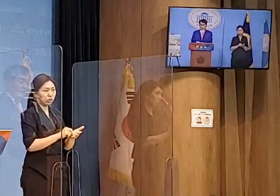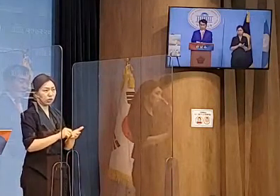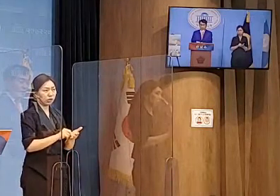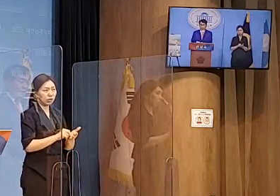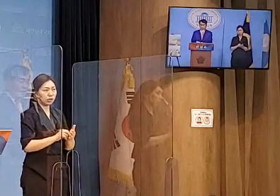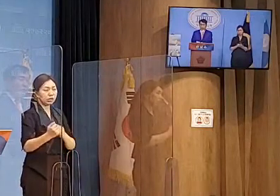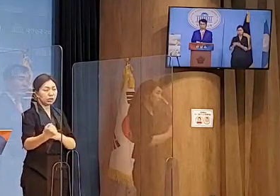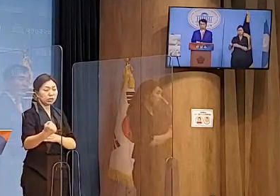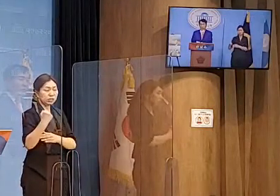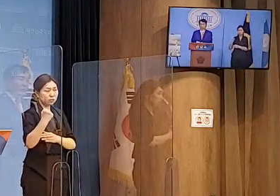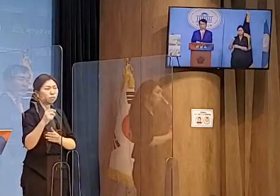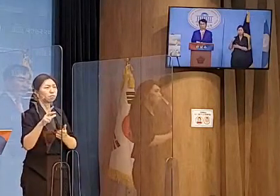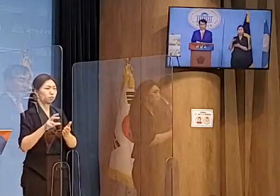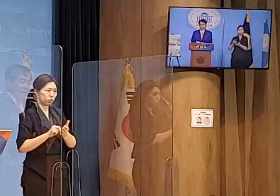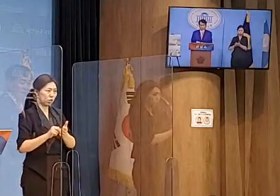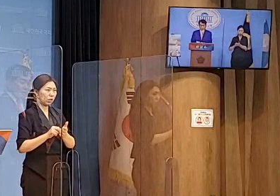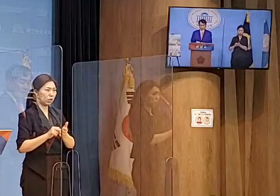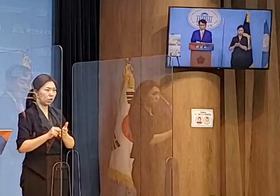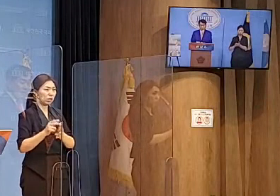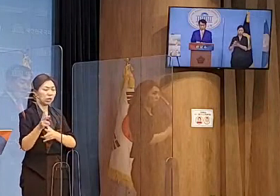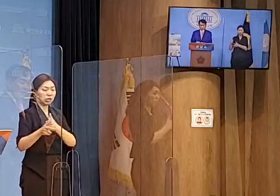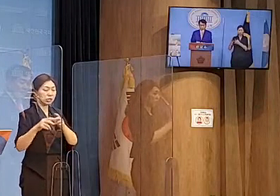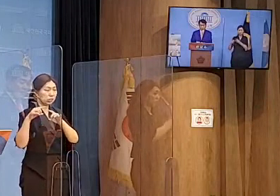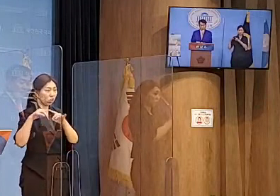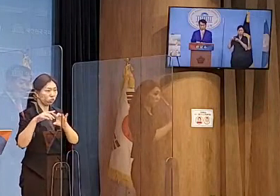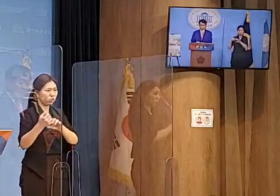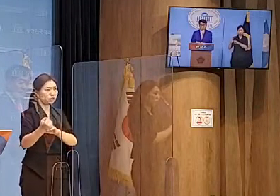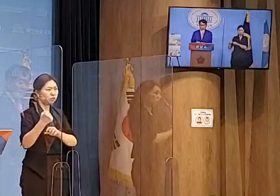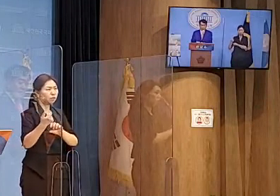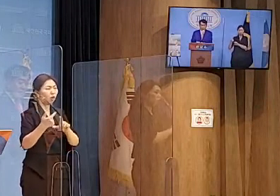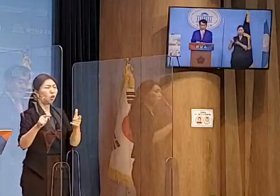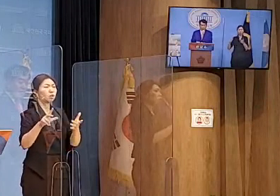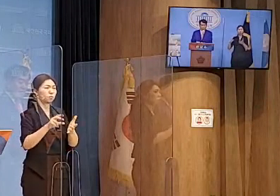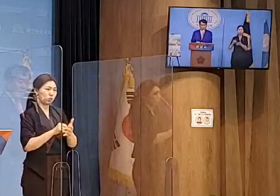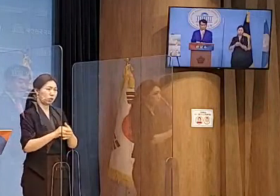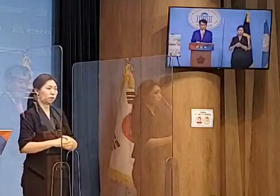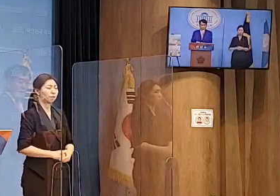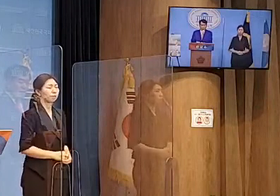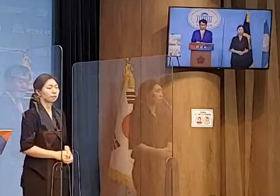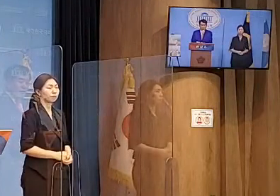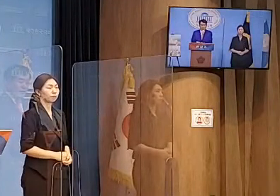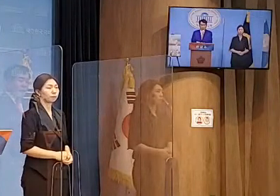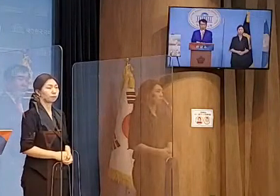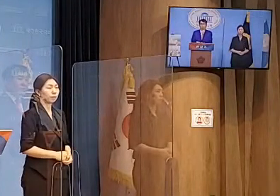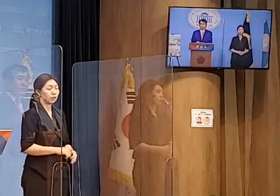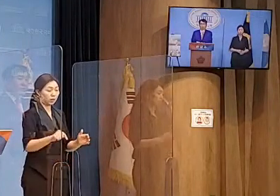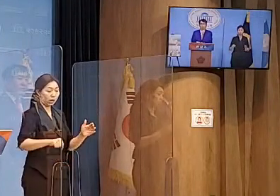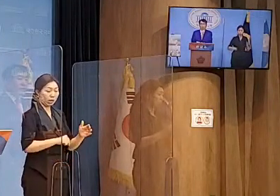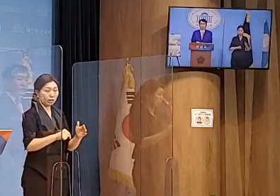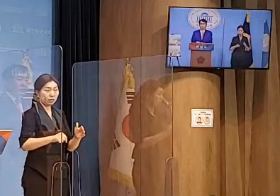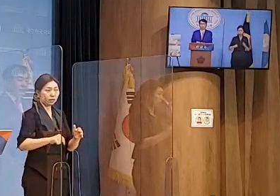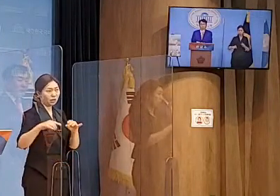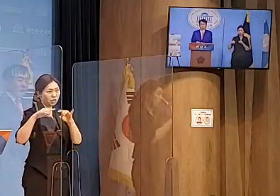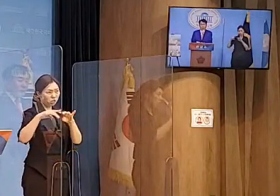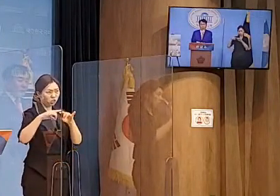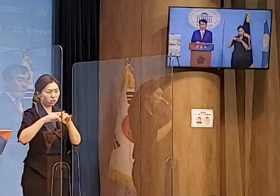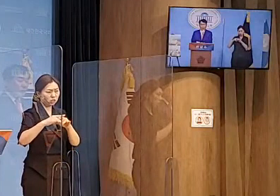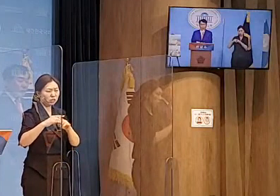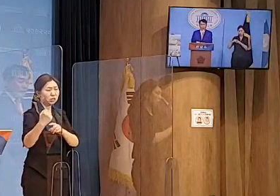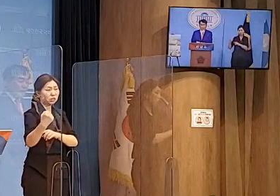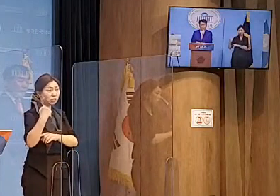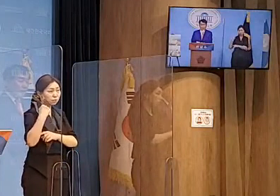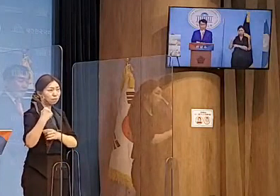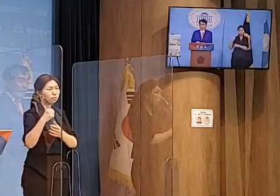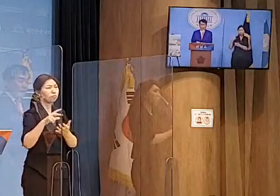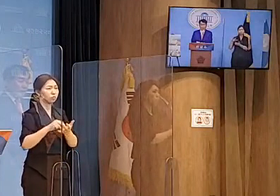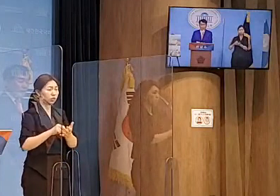정책의 실패일 것입니다. 그중 에너지 정책에 있어서 탈원전